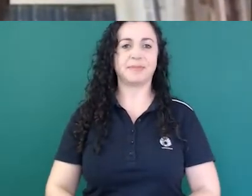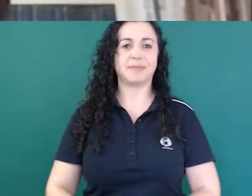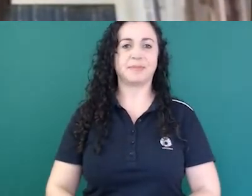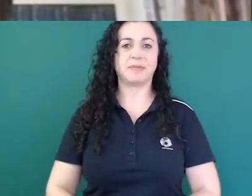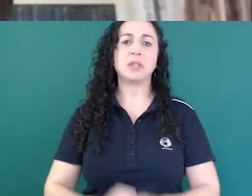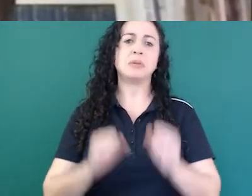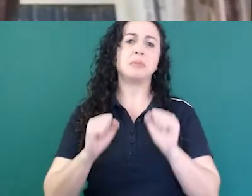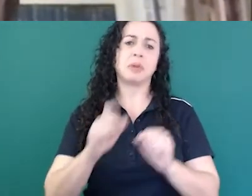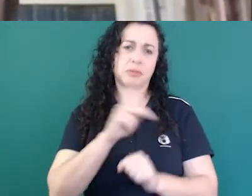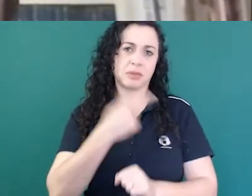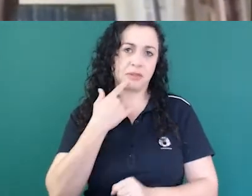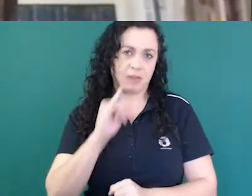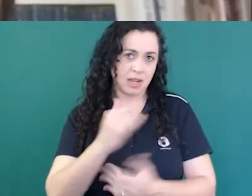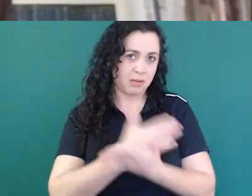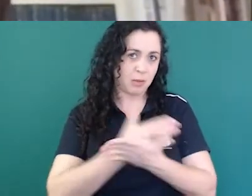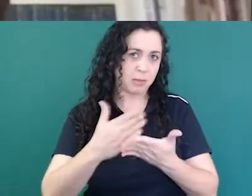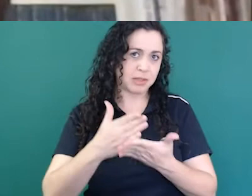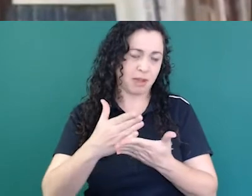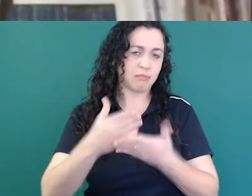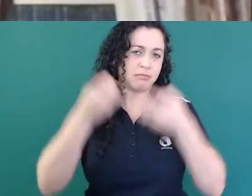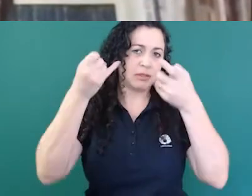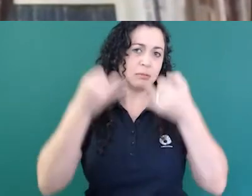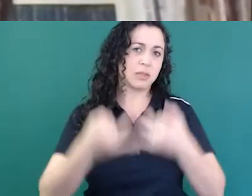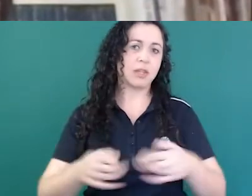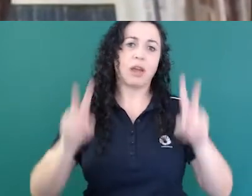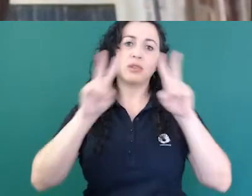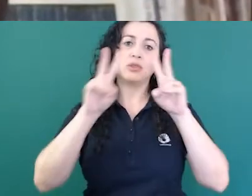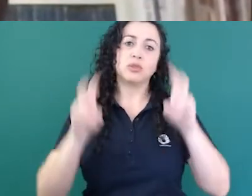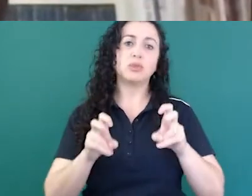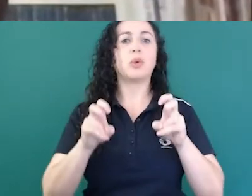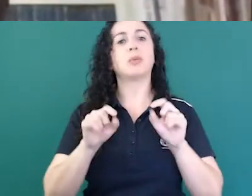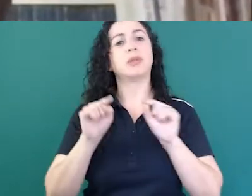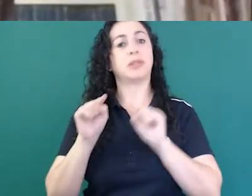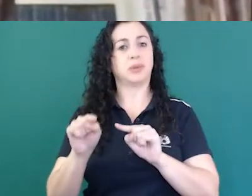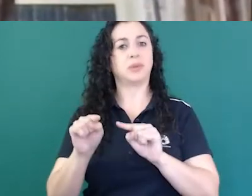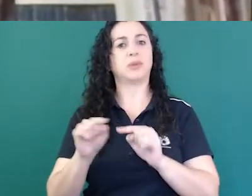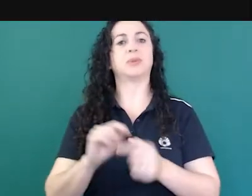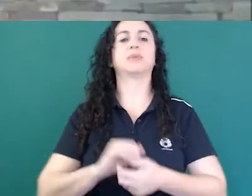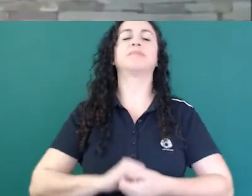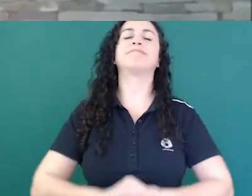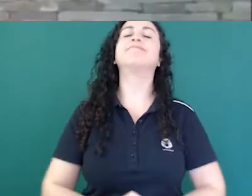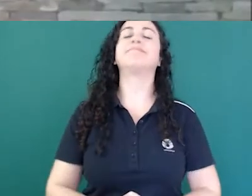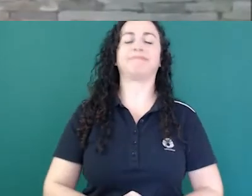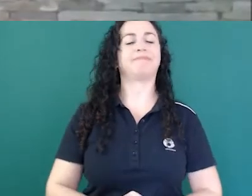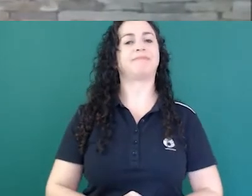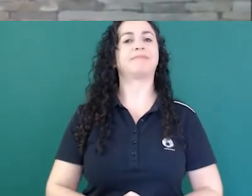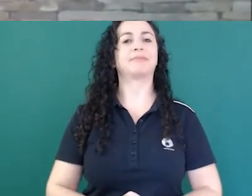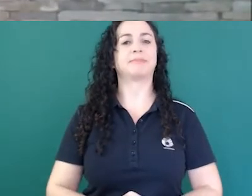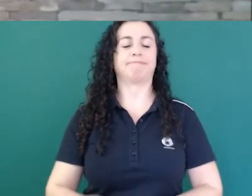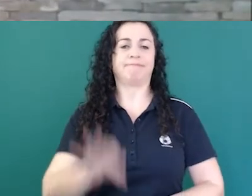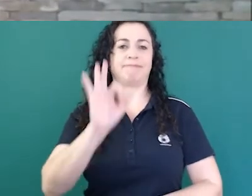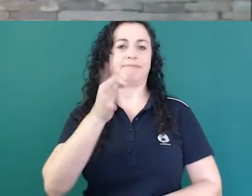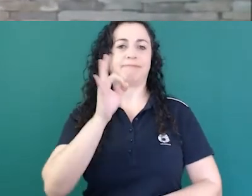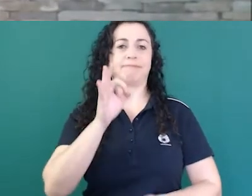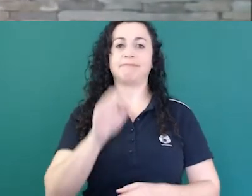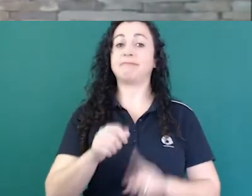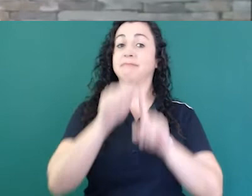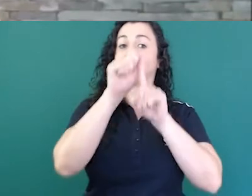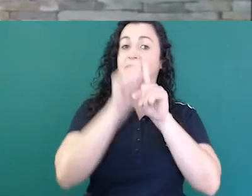acho que o professor Ivani podia contar para a gente sobre a... Sim. Perfeito. Setembro, na verdade,